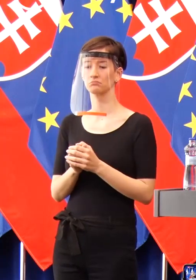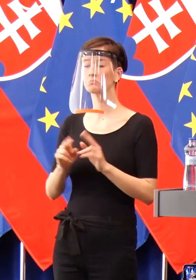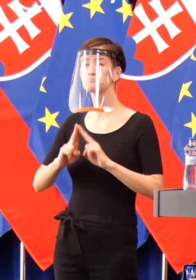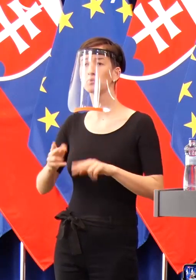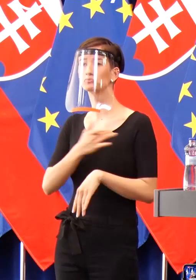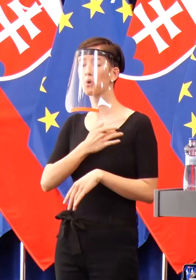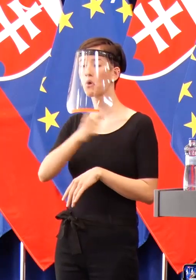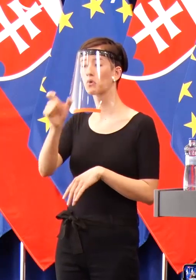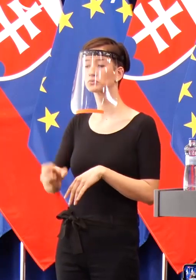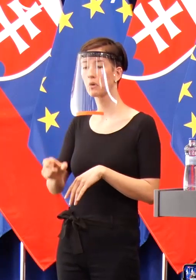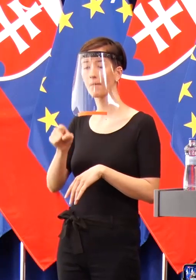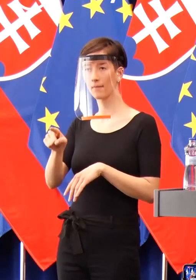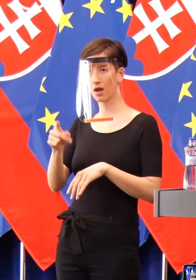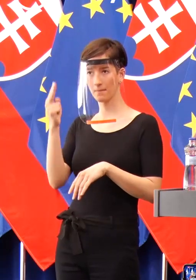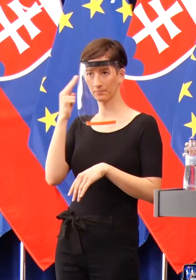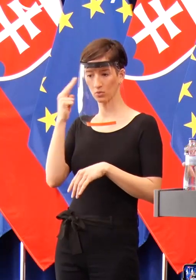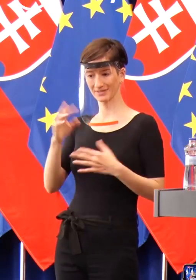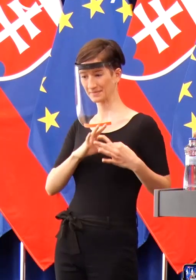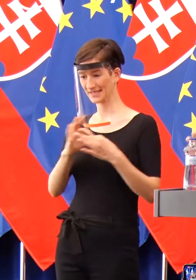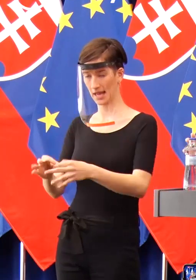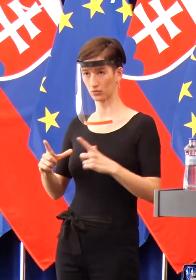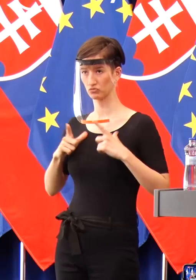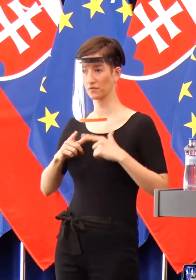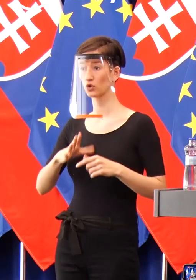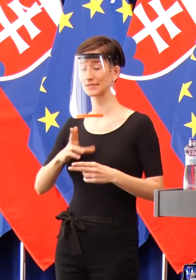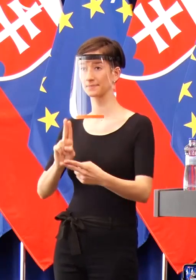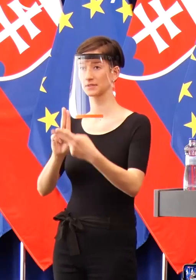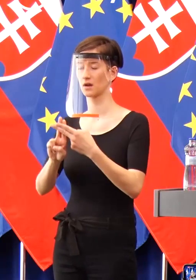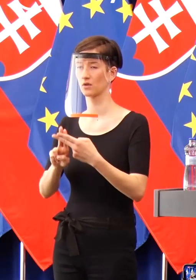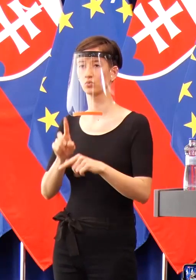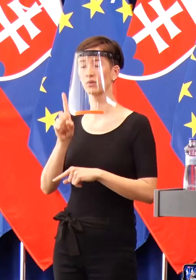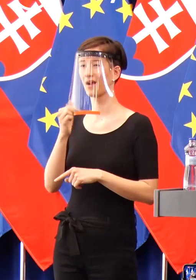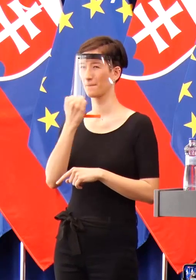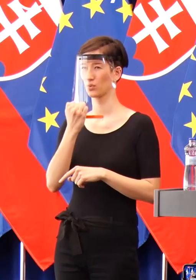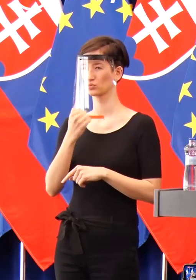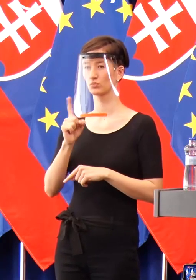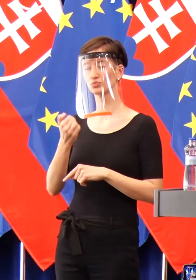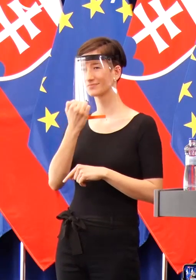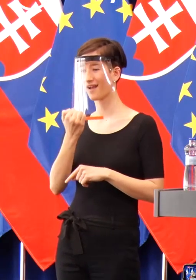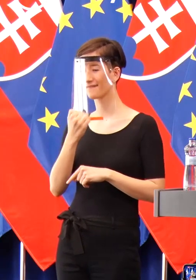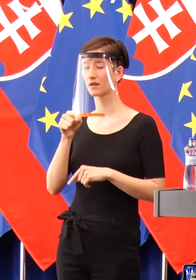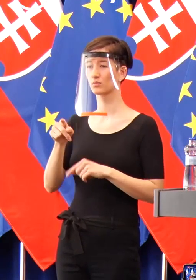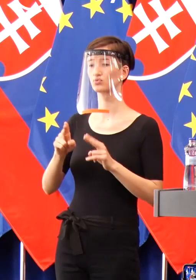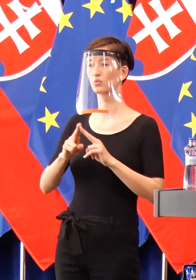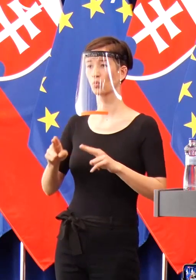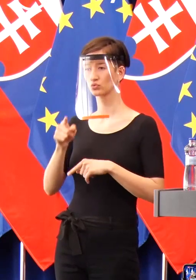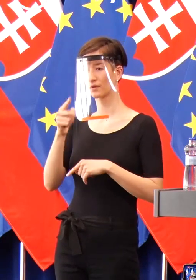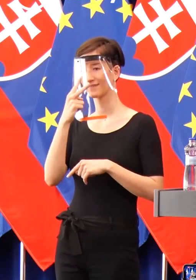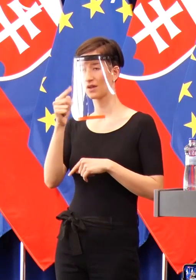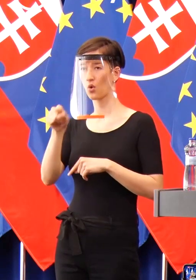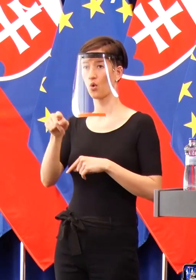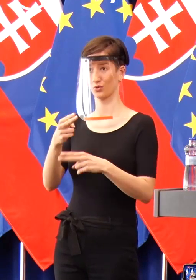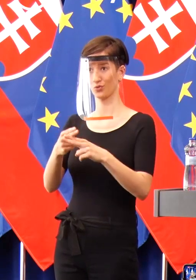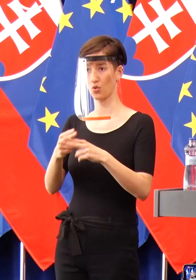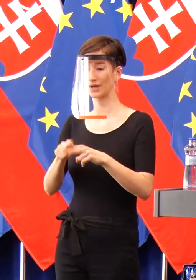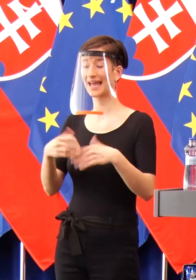celý život, musím sa k nemu správať potenciálne, že je nositeľom tej choroby alebo opačne, že ja